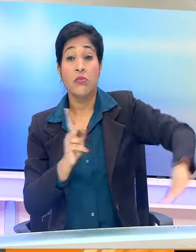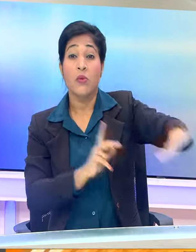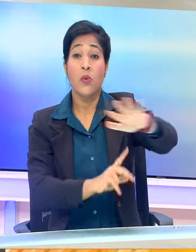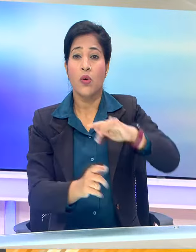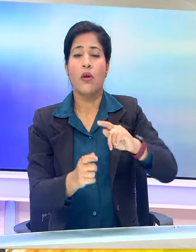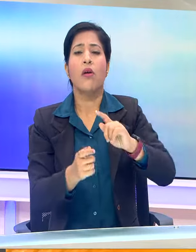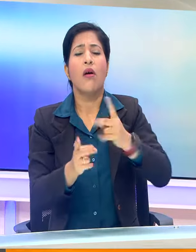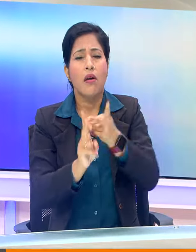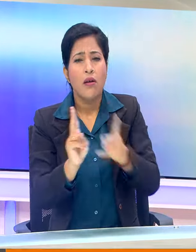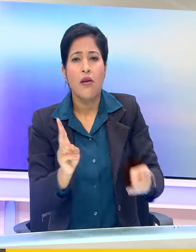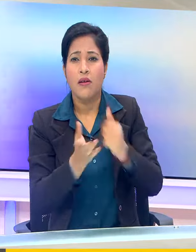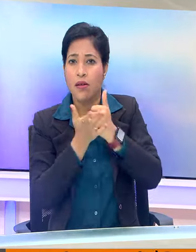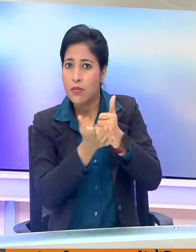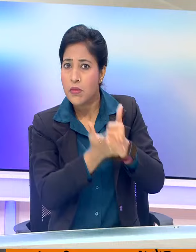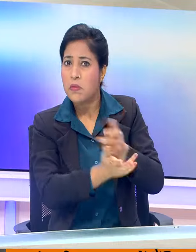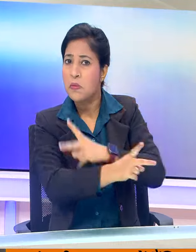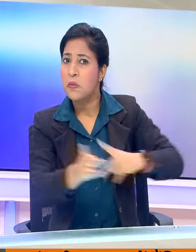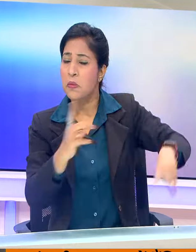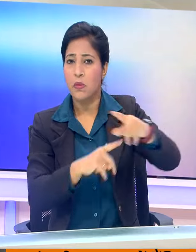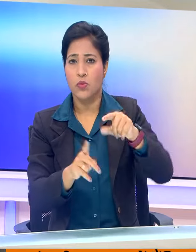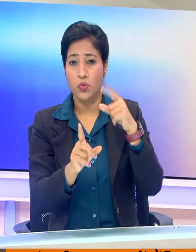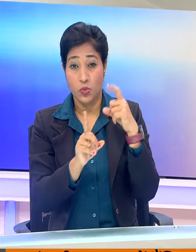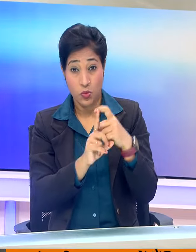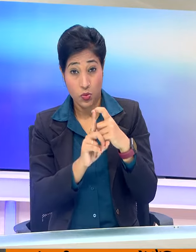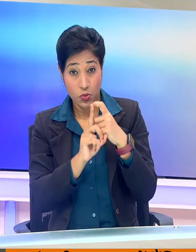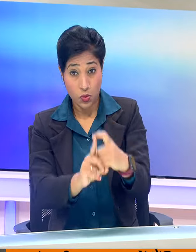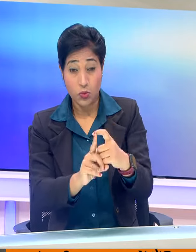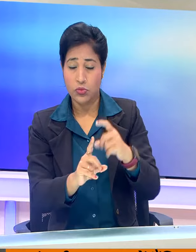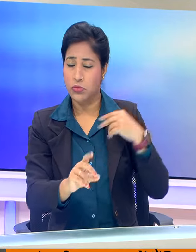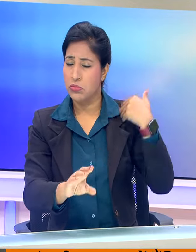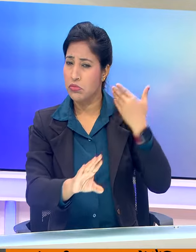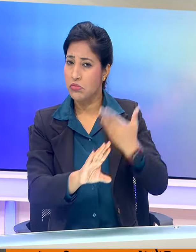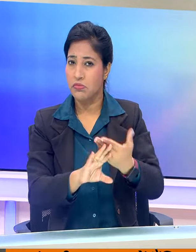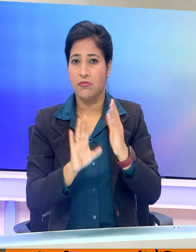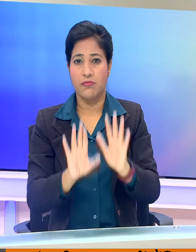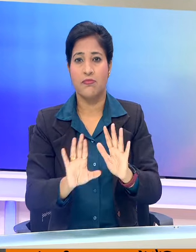सार्वजनिक से वा प्रसारण की प्रतिबधता बनाए रखी है